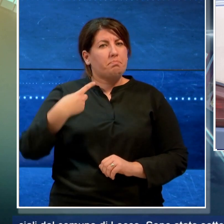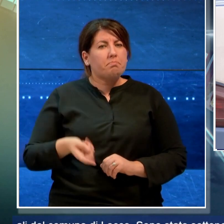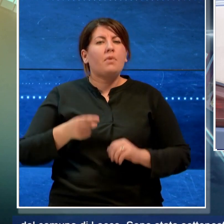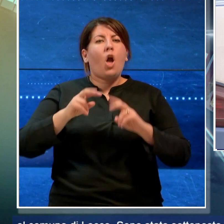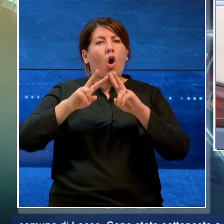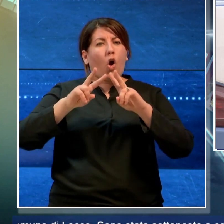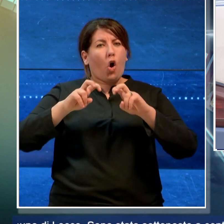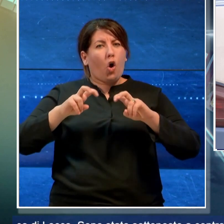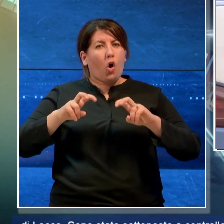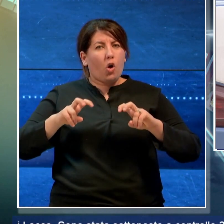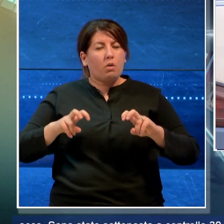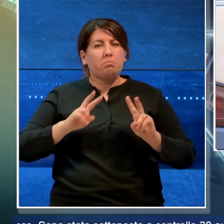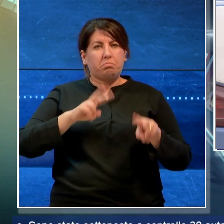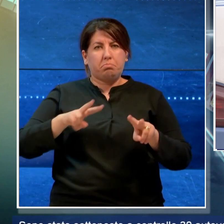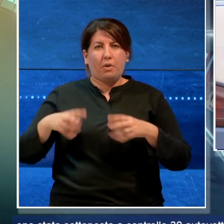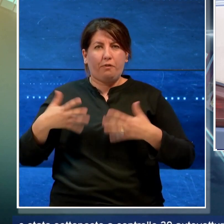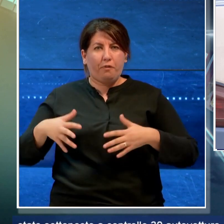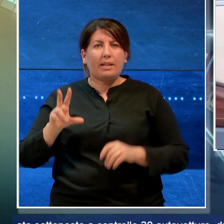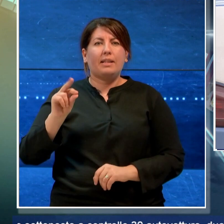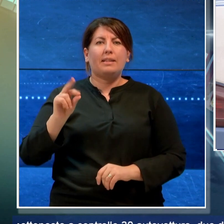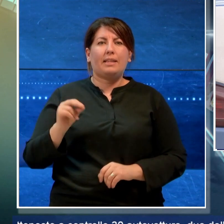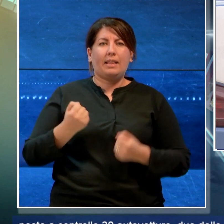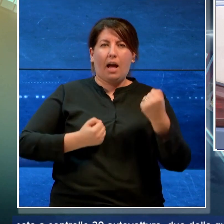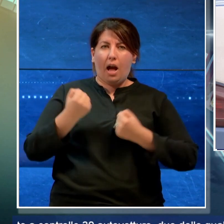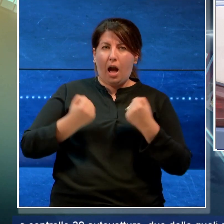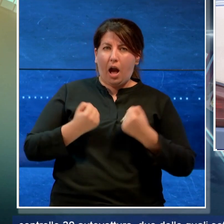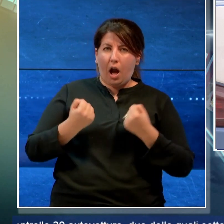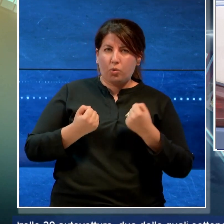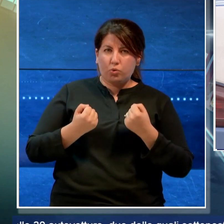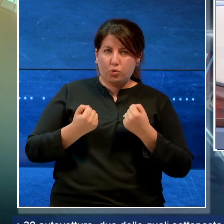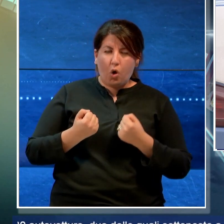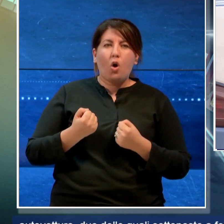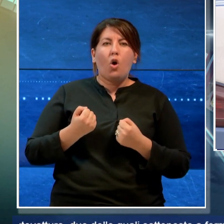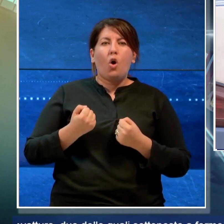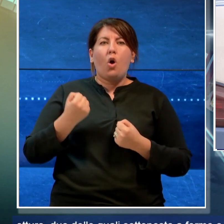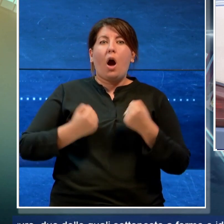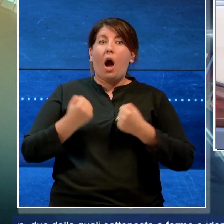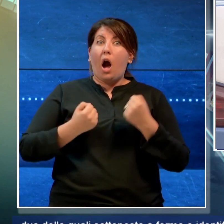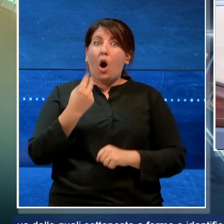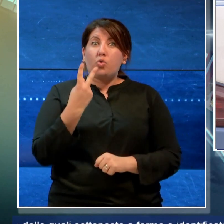controllo 30 auto, due sono state sottoposte a fermo